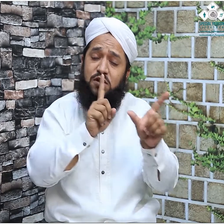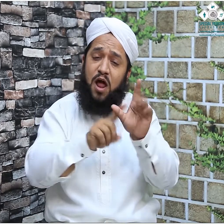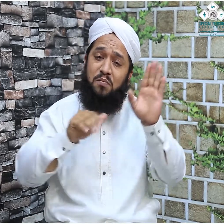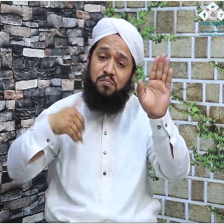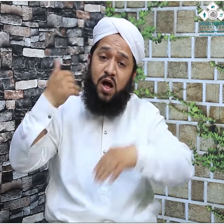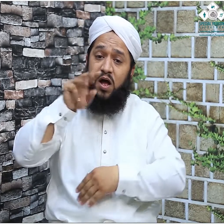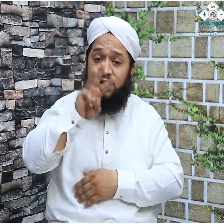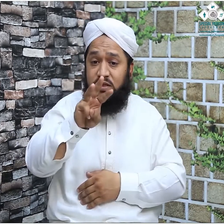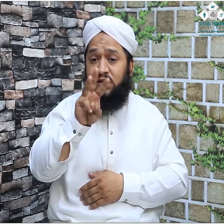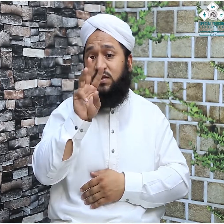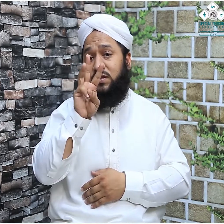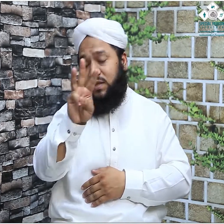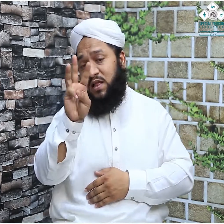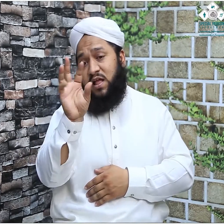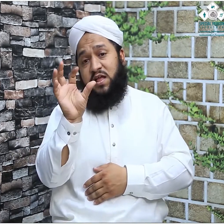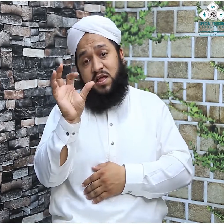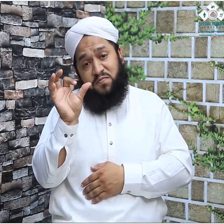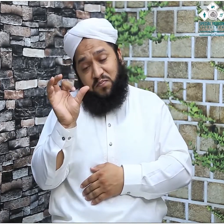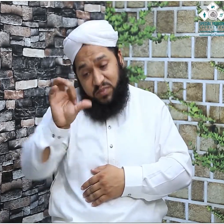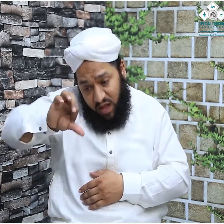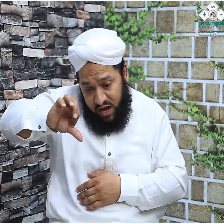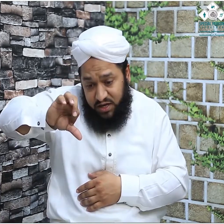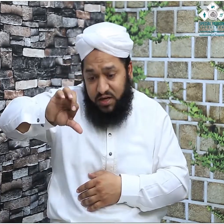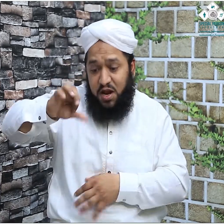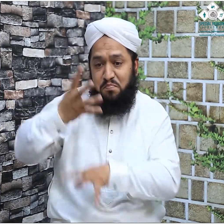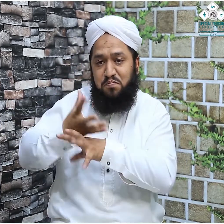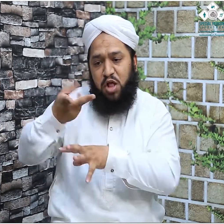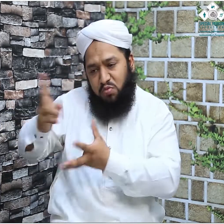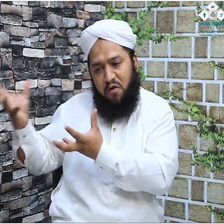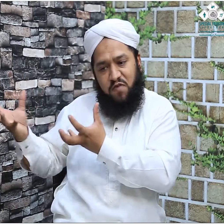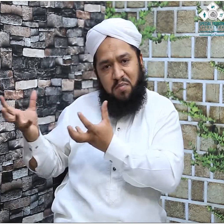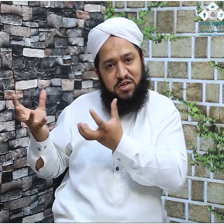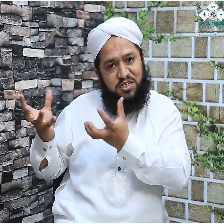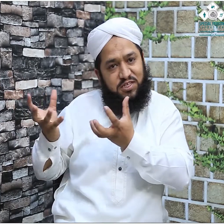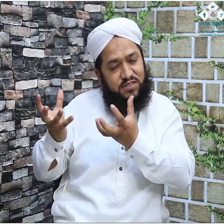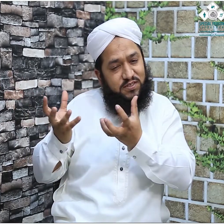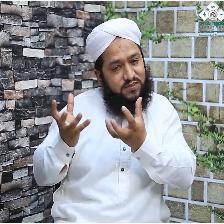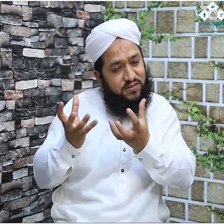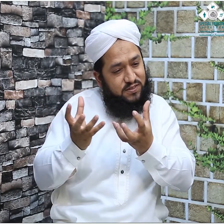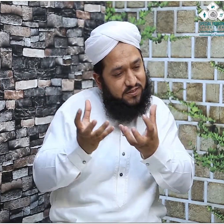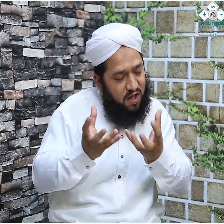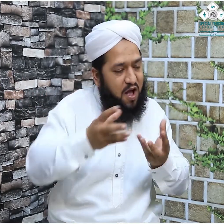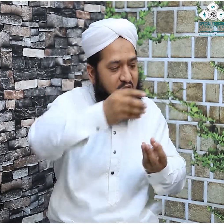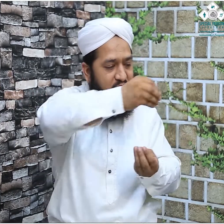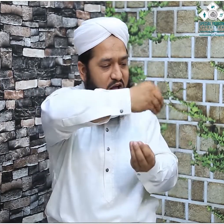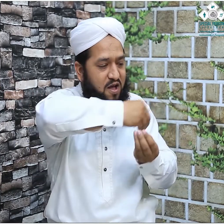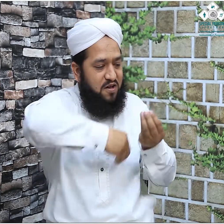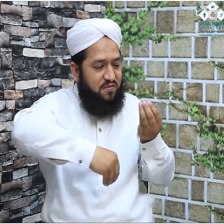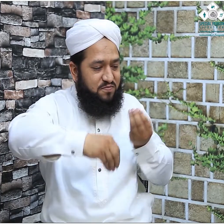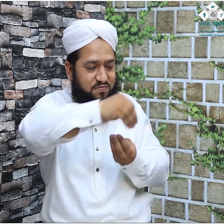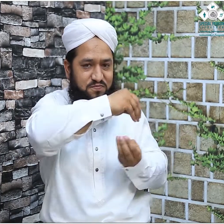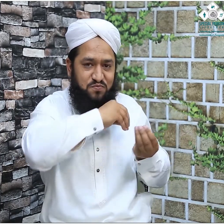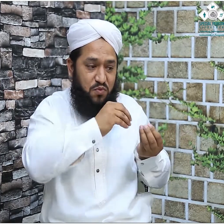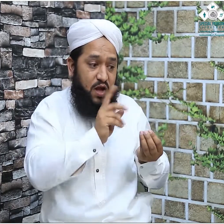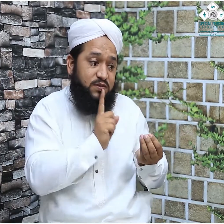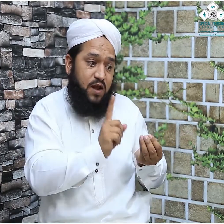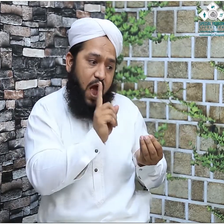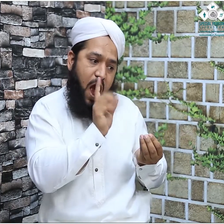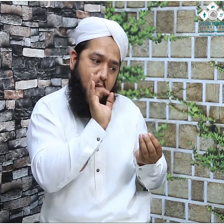اس کی زینت بنایا گیا ناظرین ایک میرکل آپ کو حجر اسوت کا بتاؤں کہ جب یہ کرامتیا جو لوگ تھے اس قبیلے کے اس